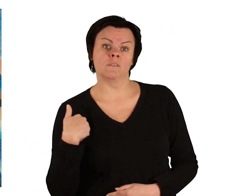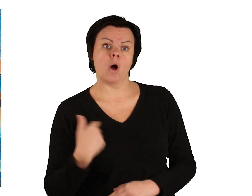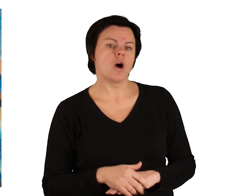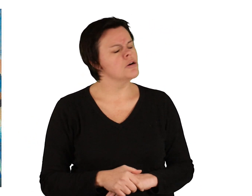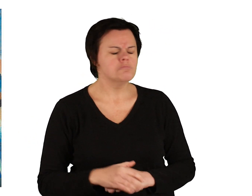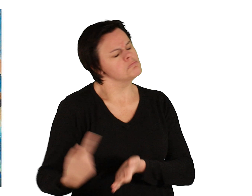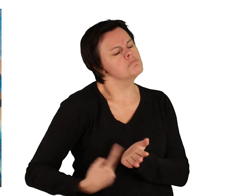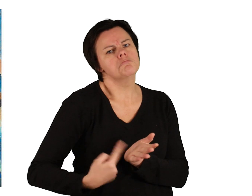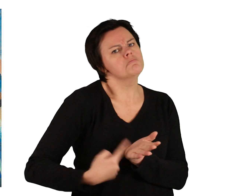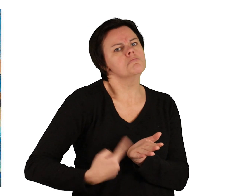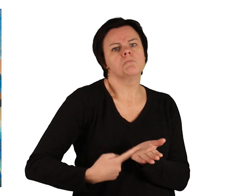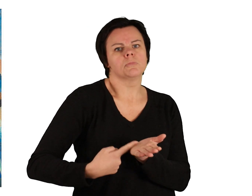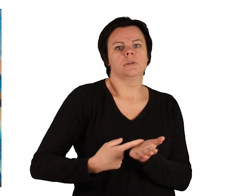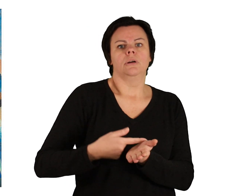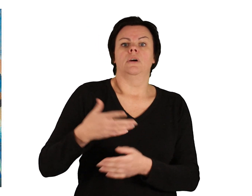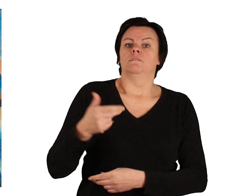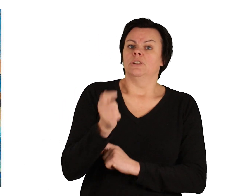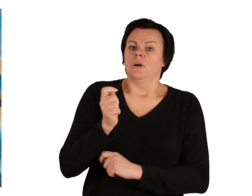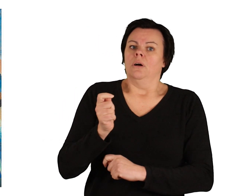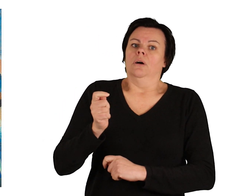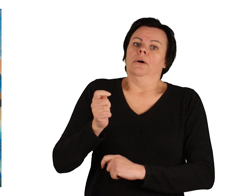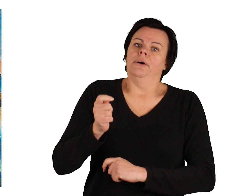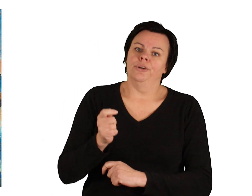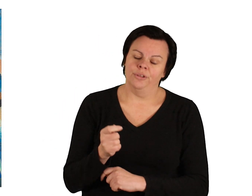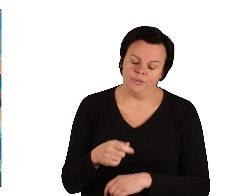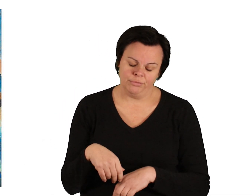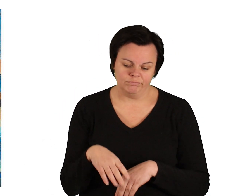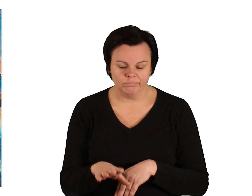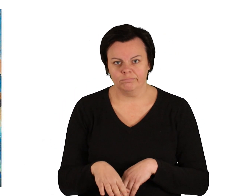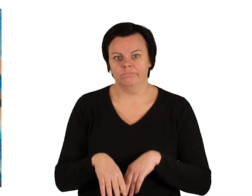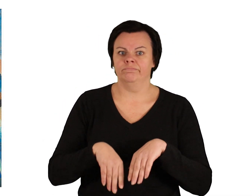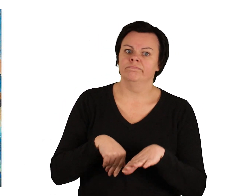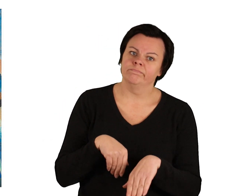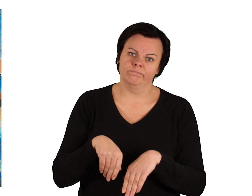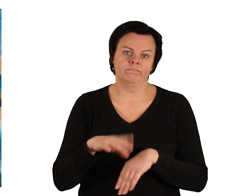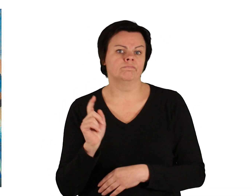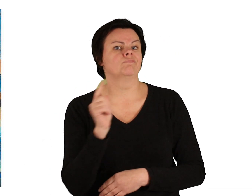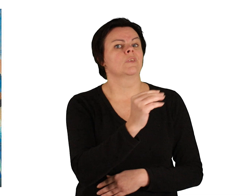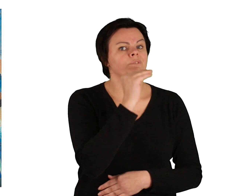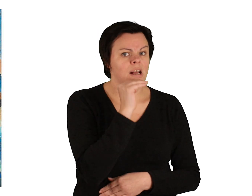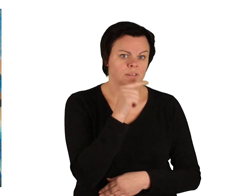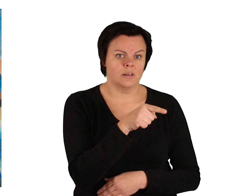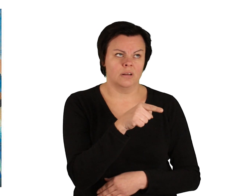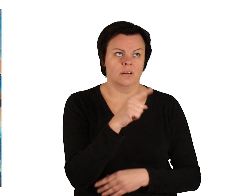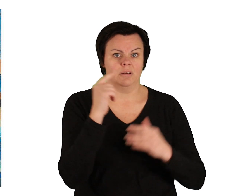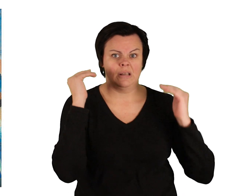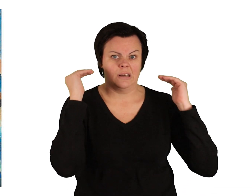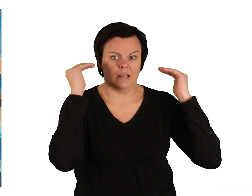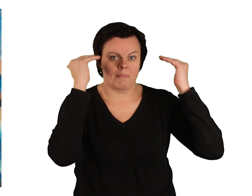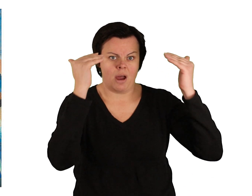Doch die Frau ließ nicht locker. Da schlurfte der Fischer wieder zum Wasser. Der Himmel aber verdüsterte sich. Ein